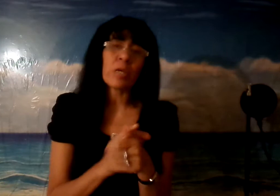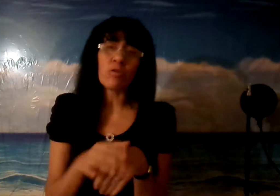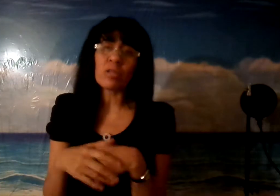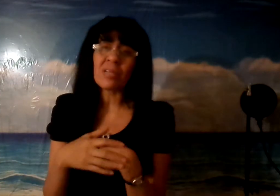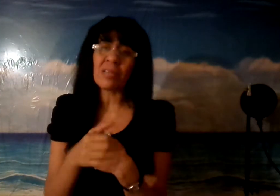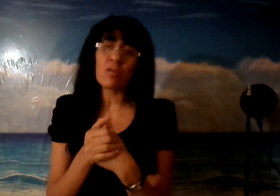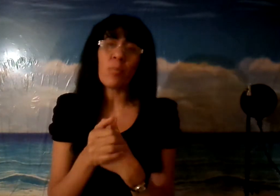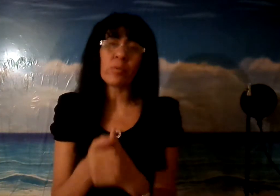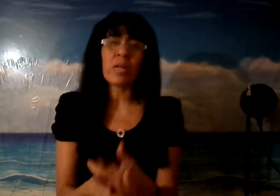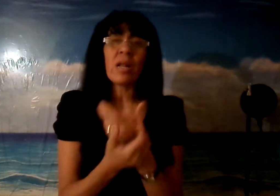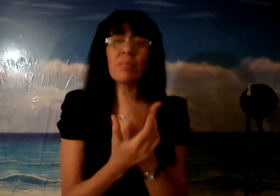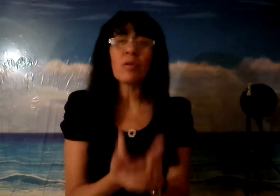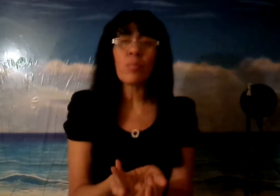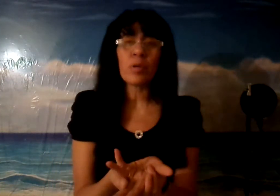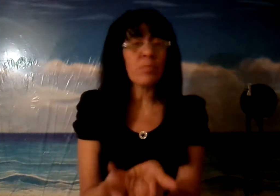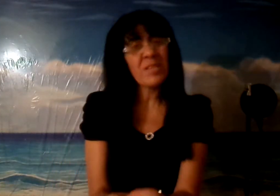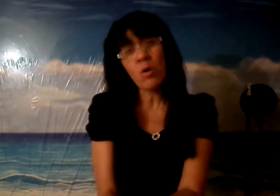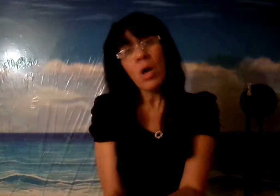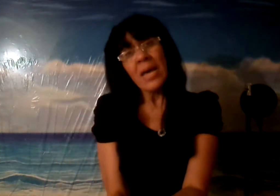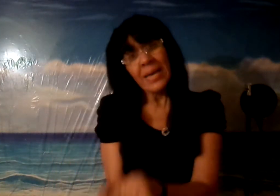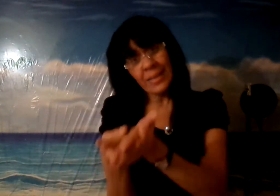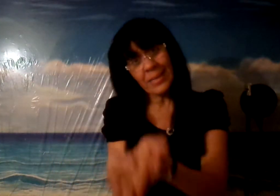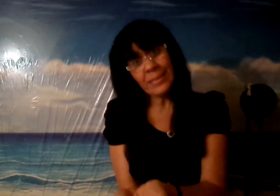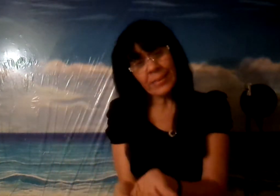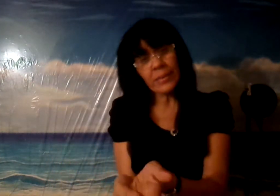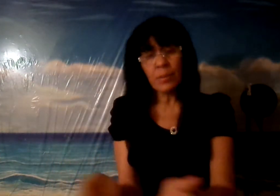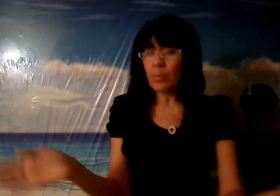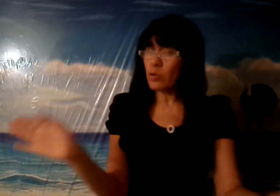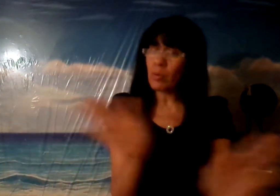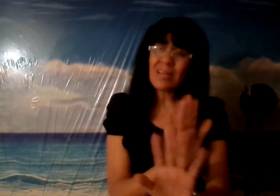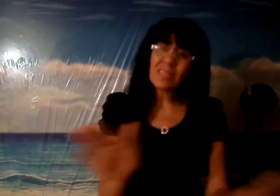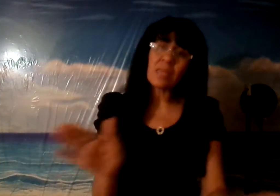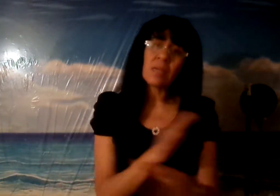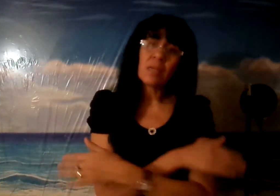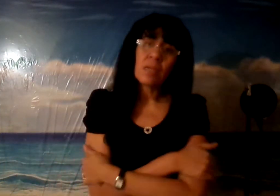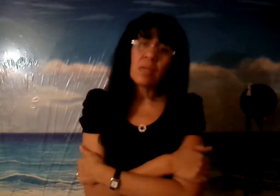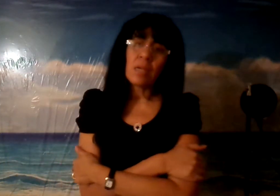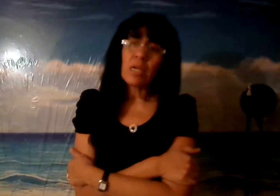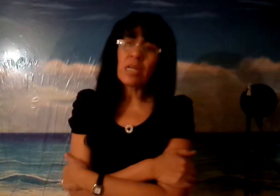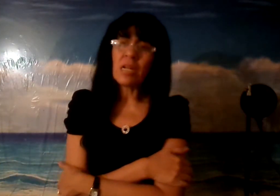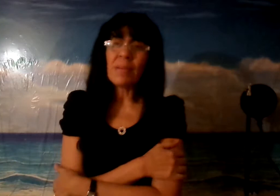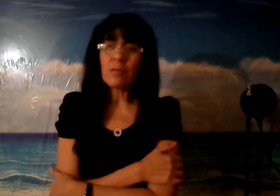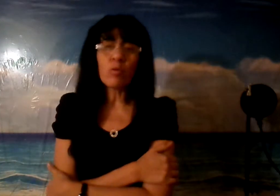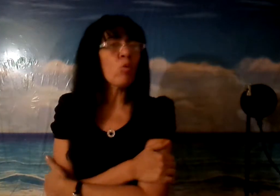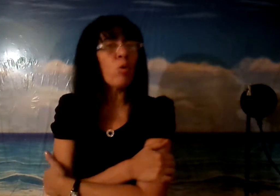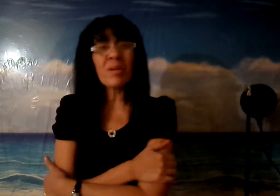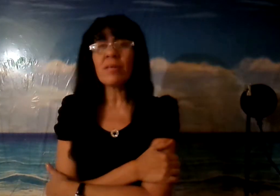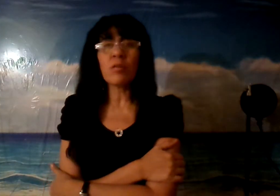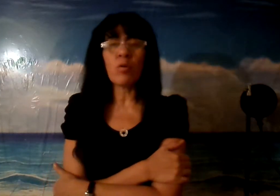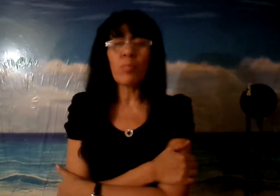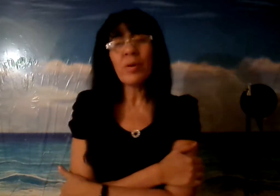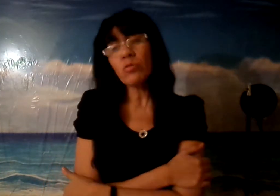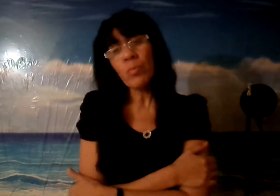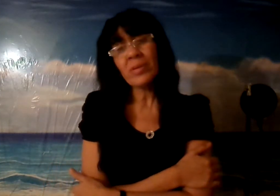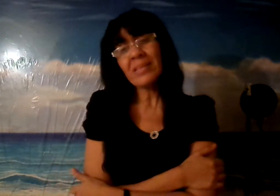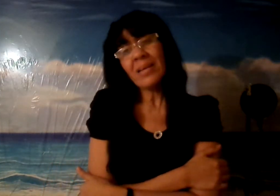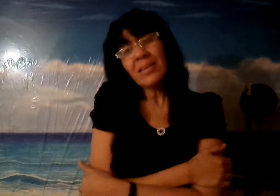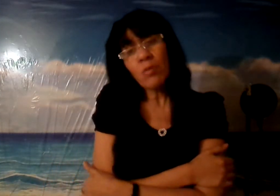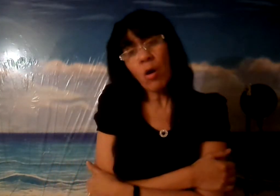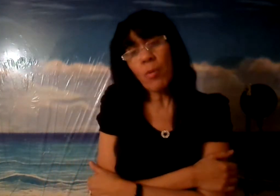yo estoy tratando de poner al hermano por el piso en el internet, pero no es así el hermano es un hombre de Dios, pero no puede estar en ojo porque